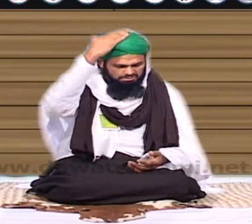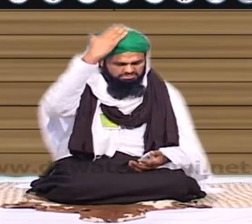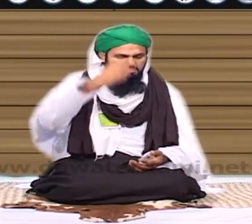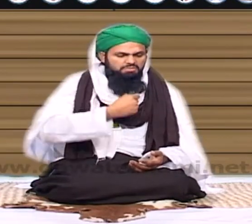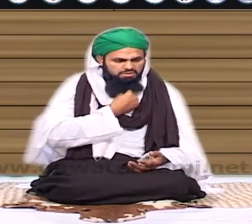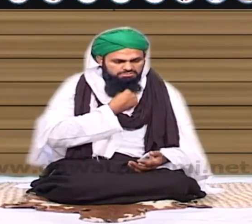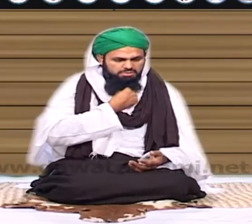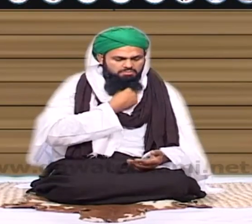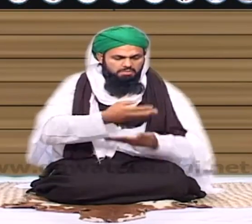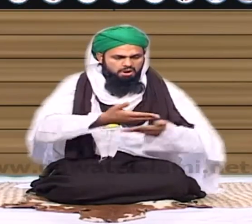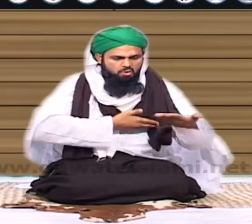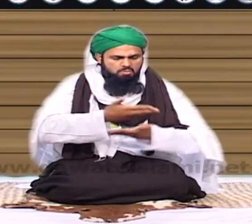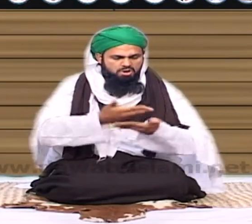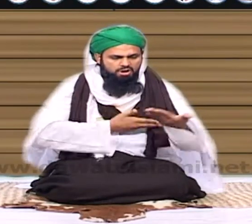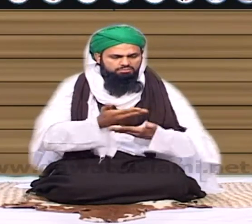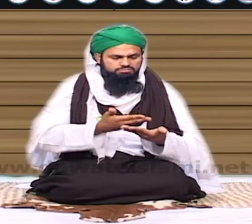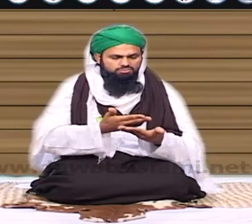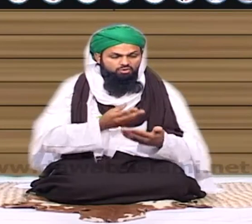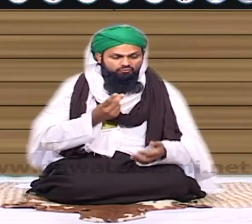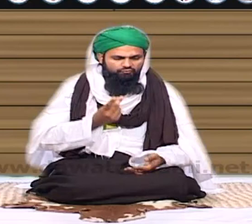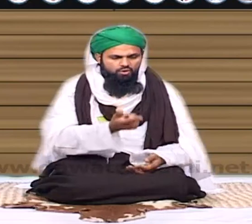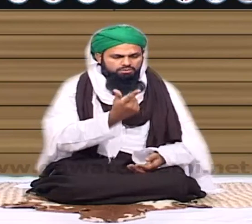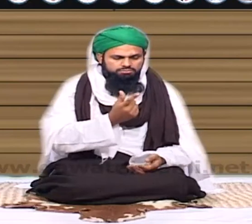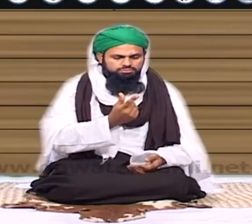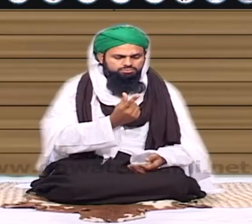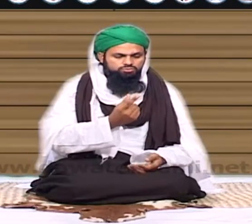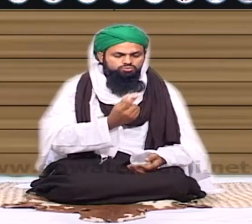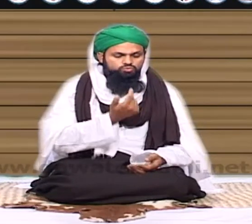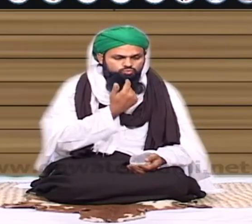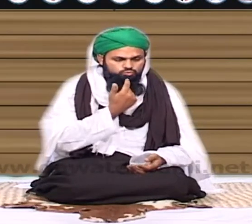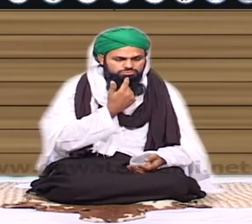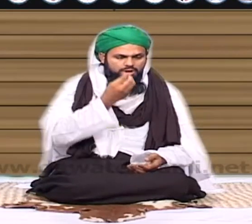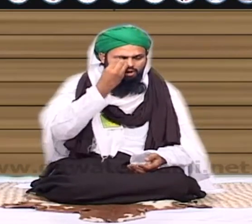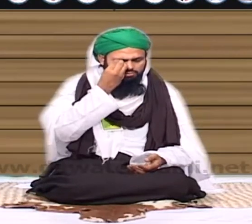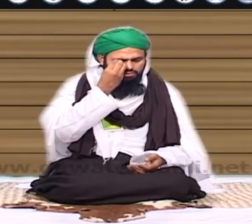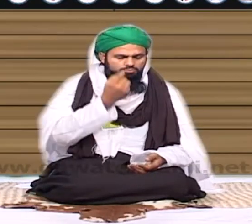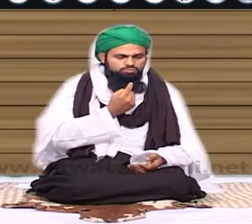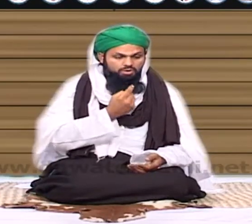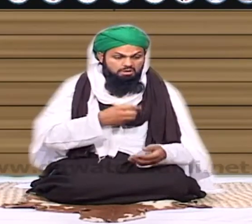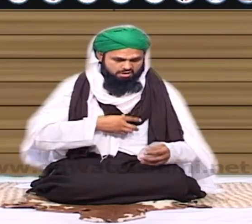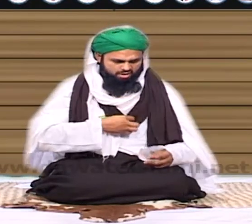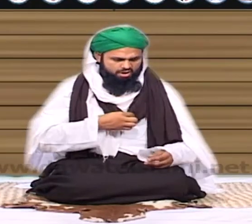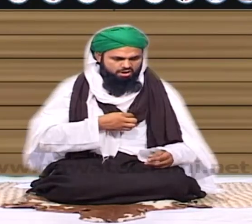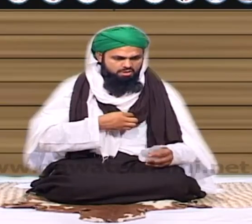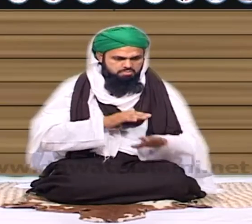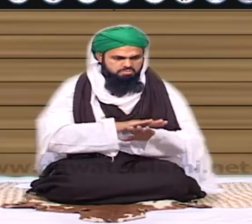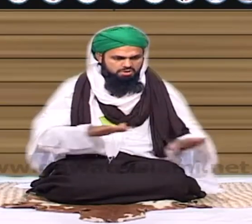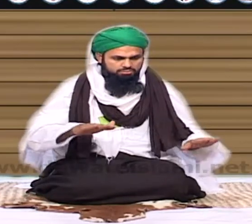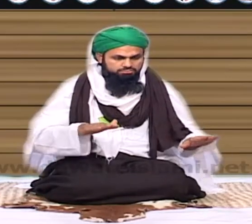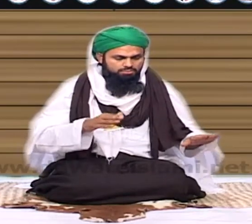ہمارا بیپاری بلکل بے کھٹک بے دھڑک قسم کھاتا تاکہ قسم کپڑا تار تار ہو جائے